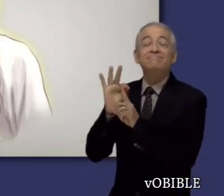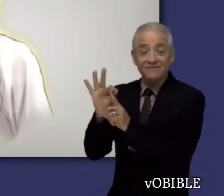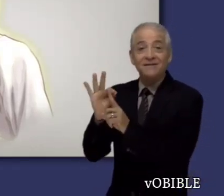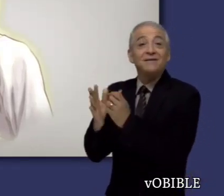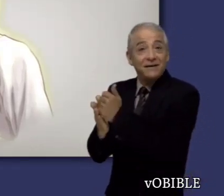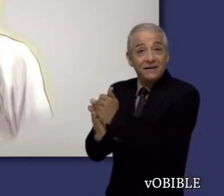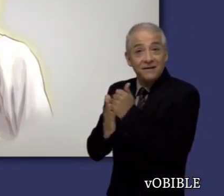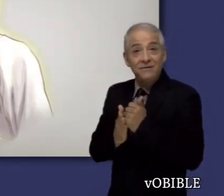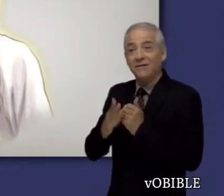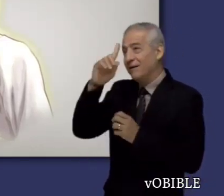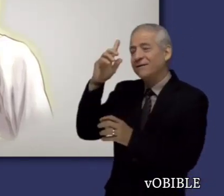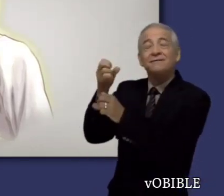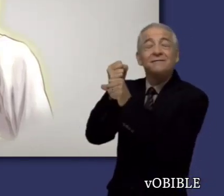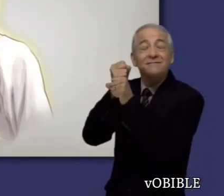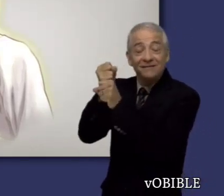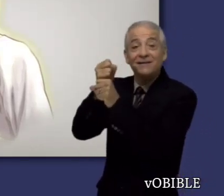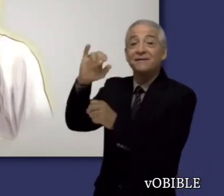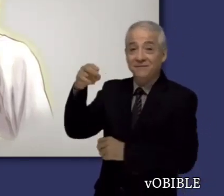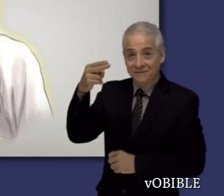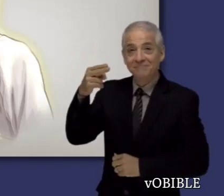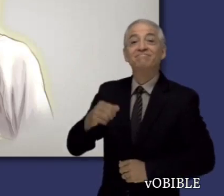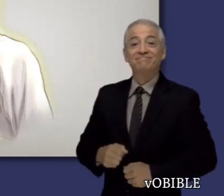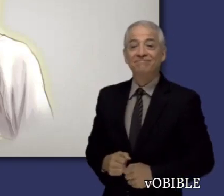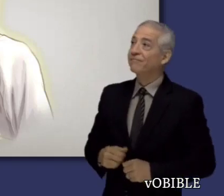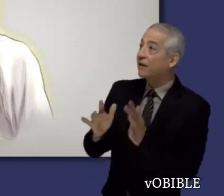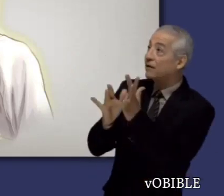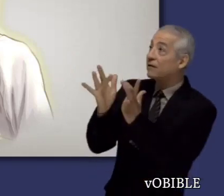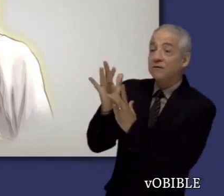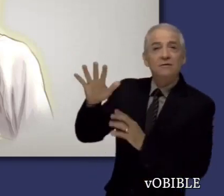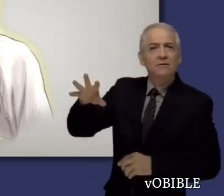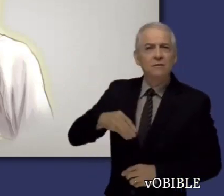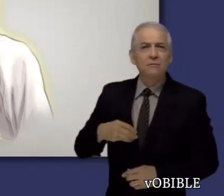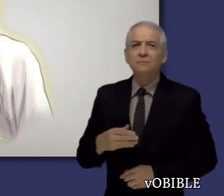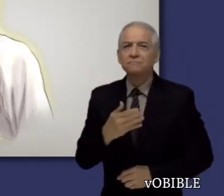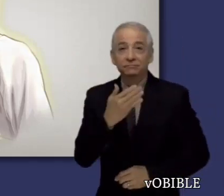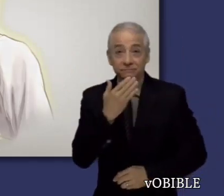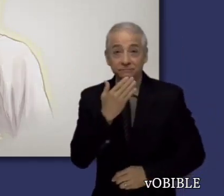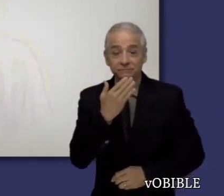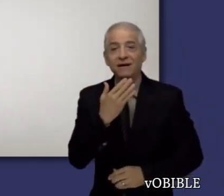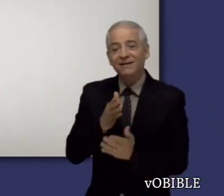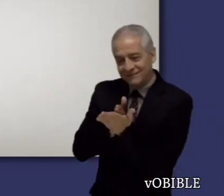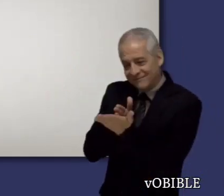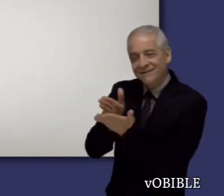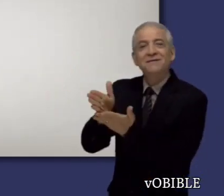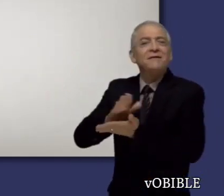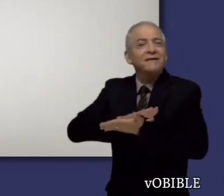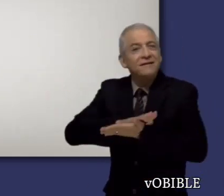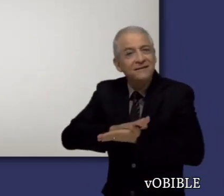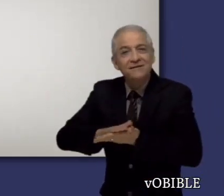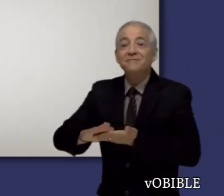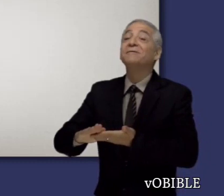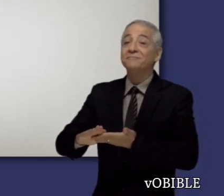de nuestra fe. Tener una fe como la de Cristo significa tener también una conducta santa. Por eso, entre los